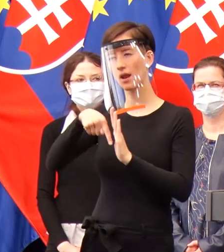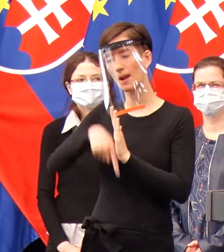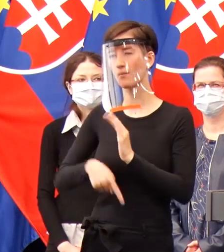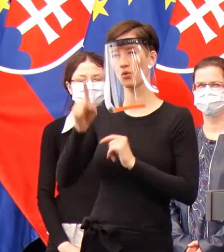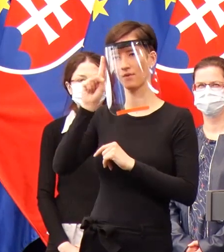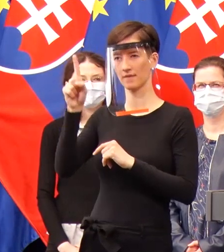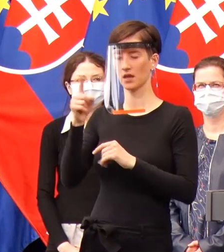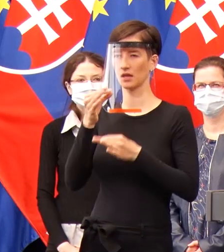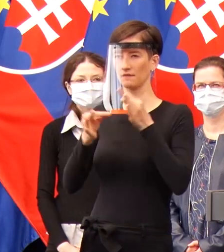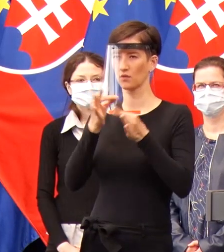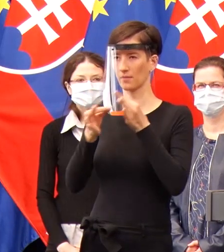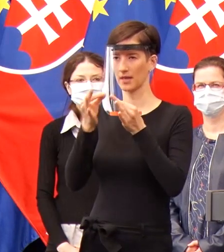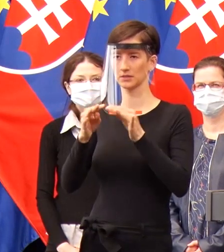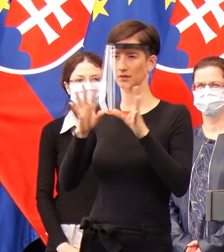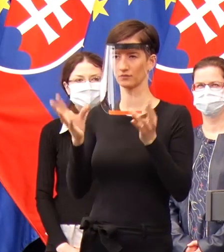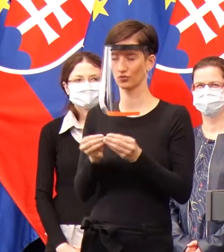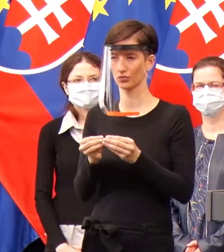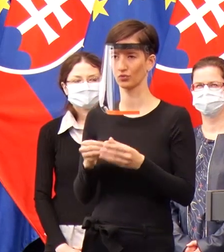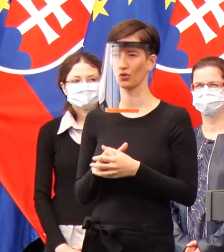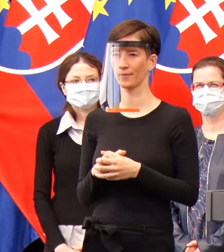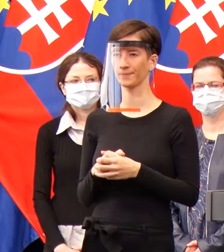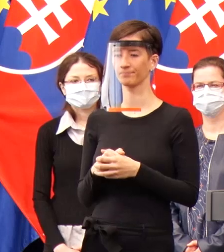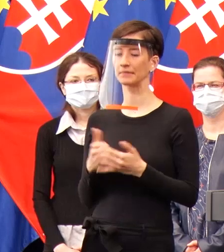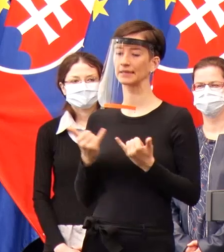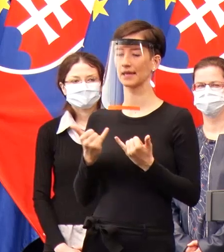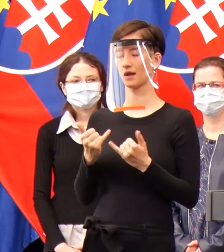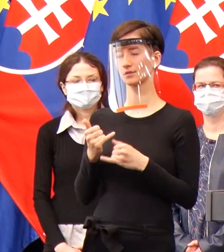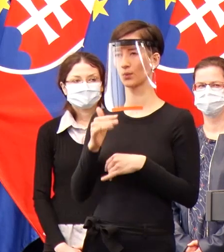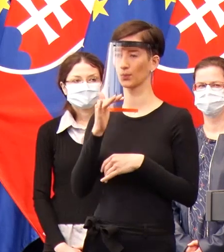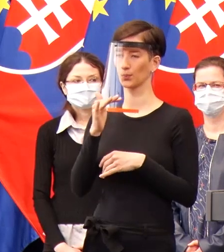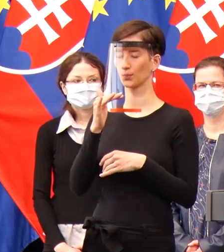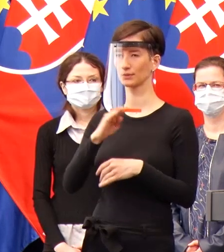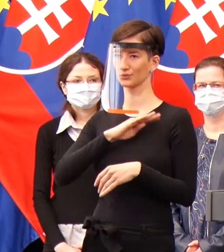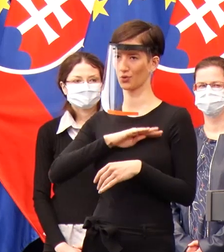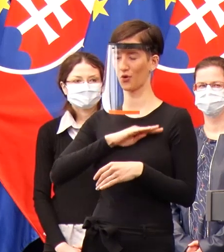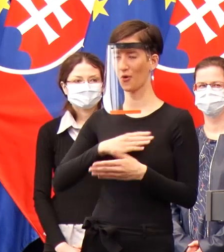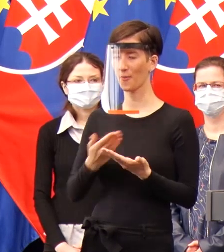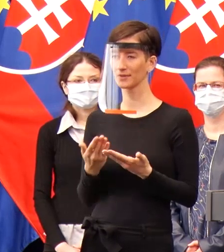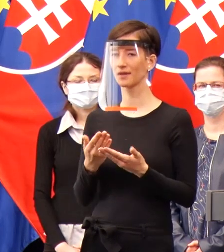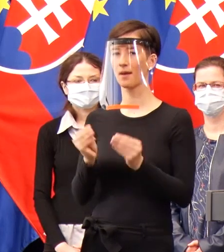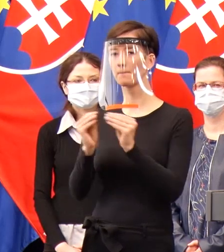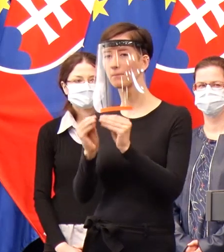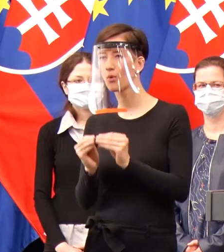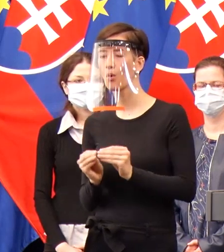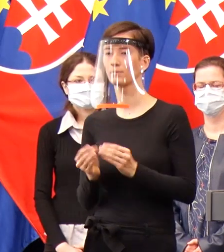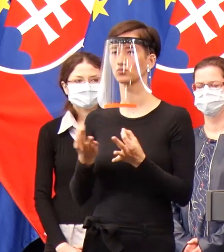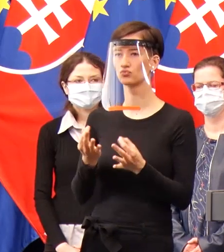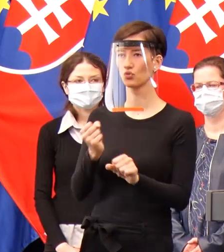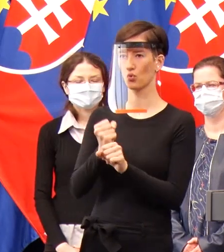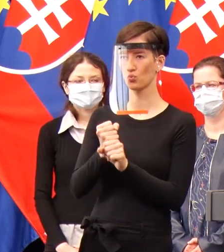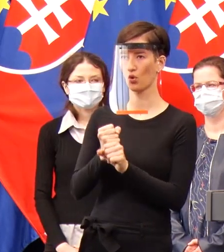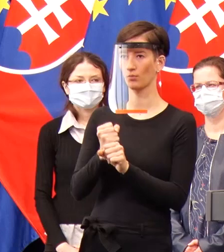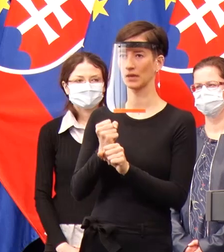problematiky a že to, čo dnes tak skromne opisujú ako nejakú